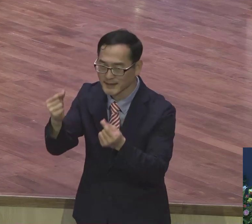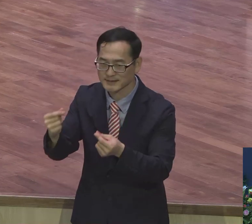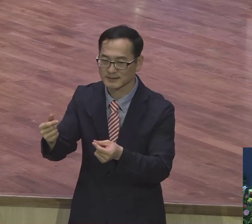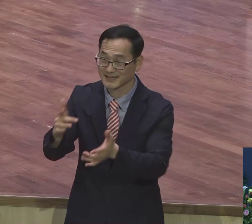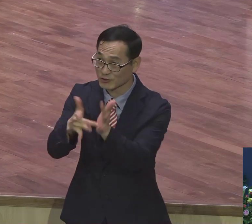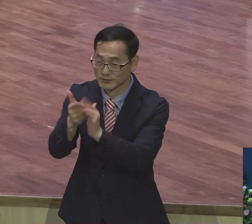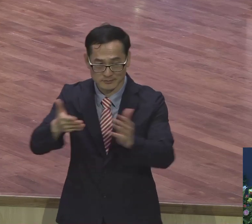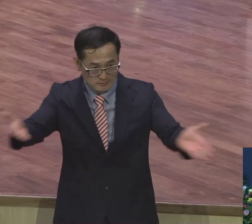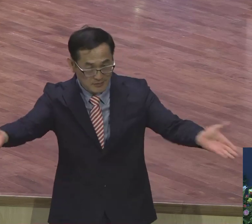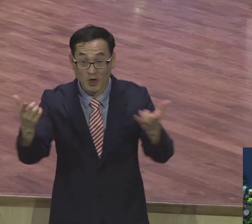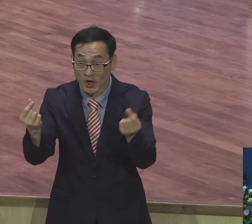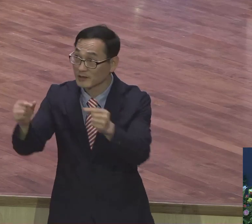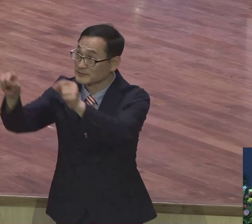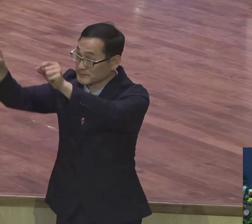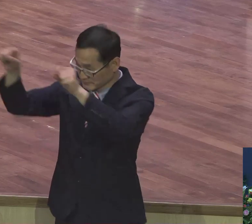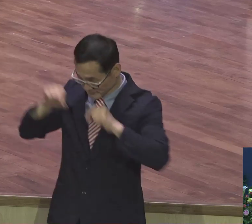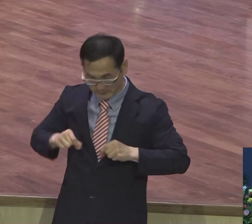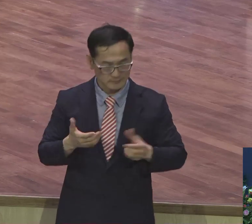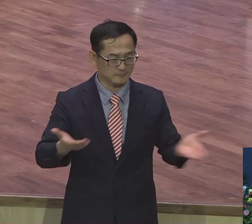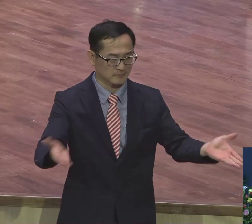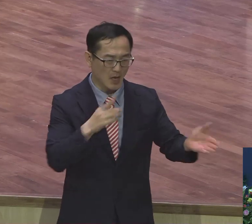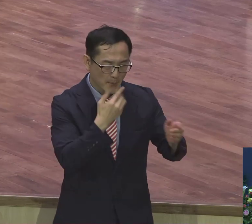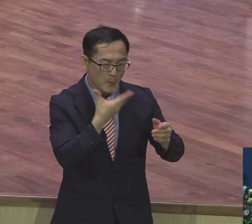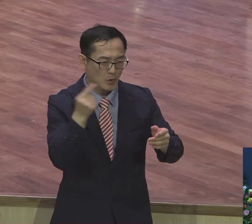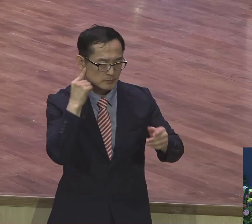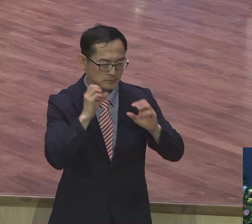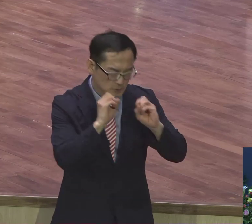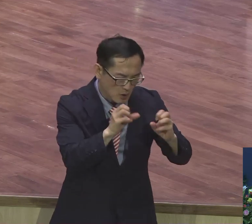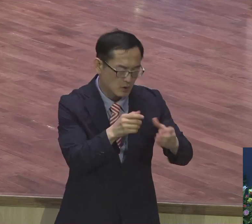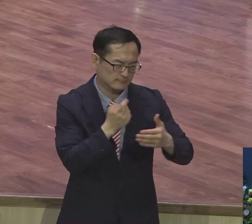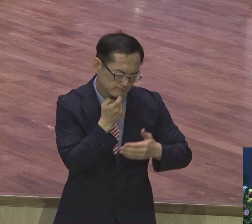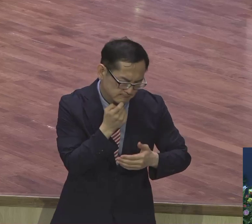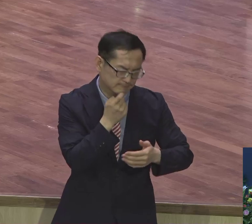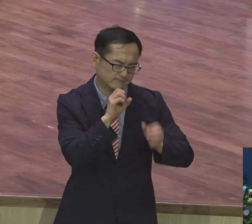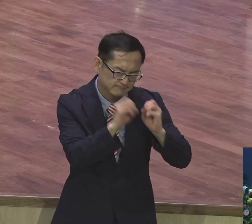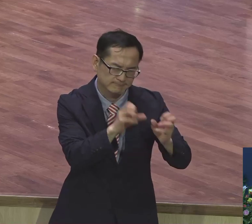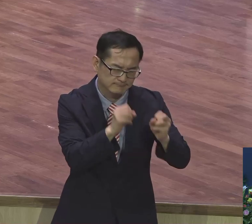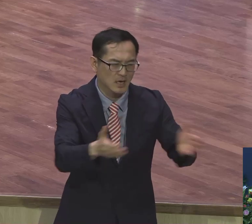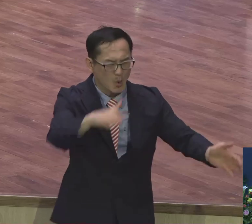전하고 또 전하고 또 전하라. 계속해서 복음을 전해라.